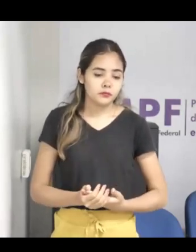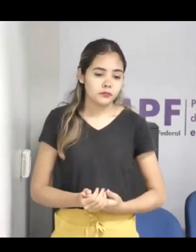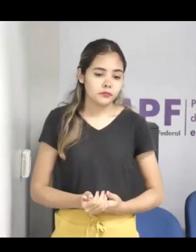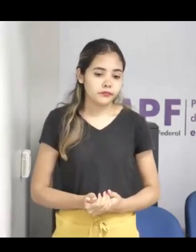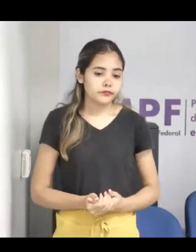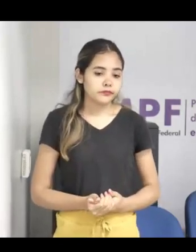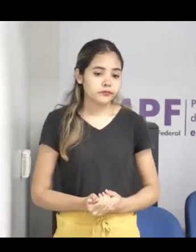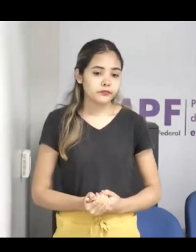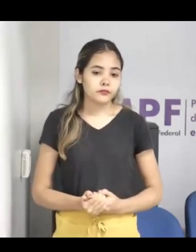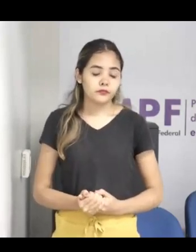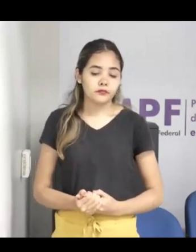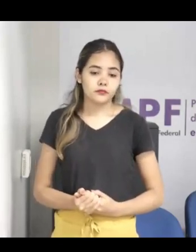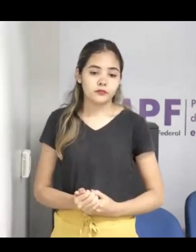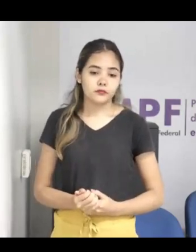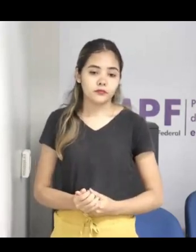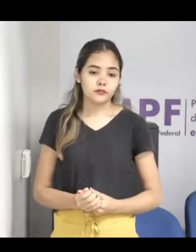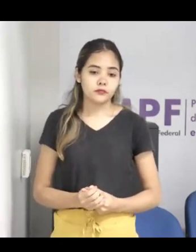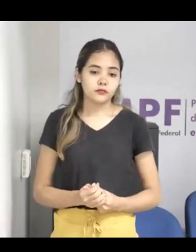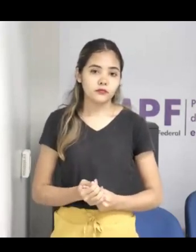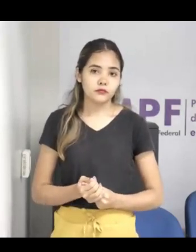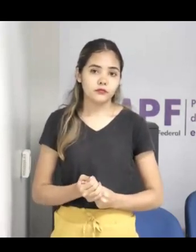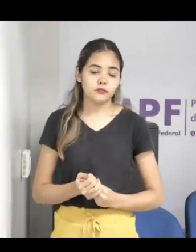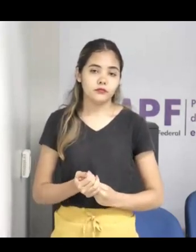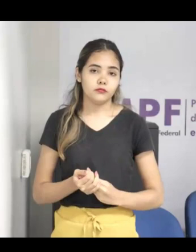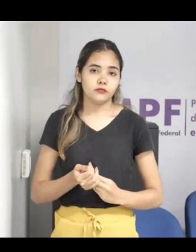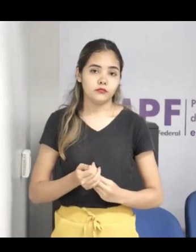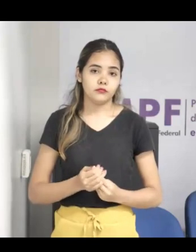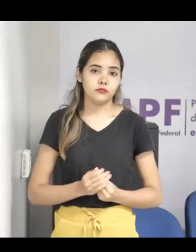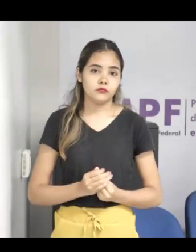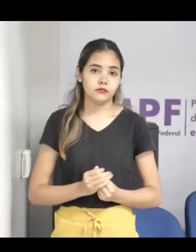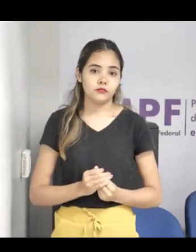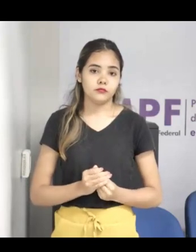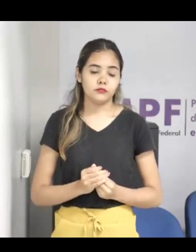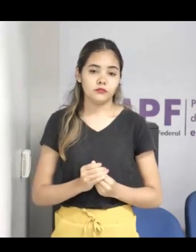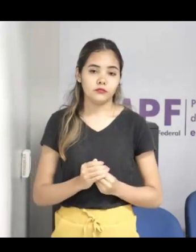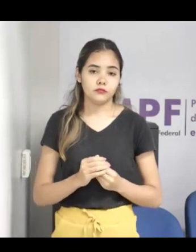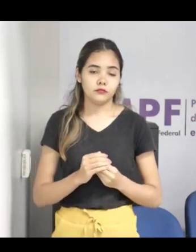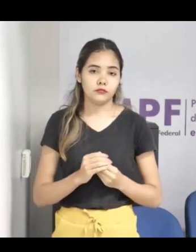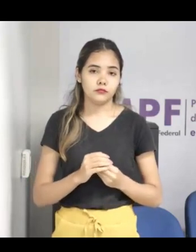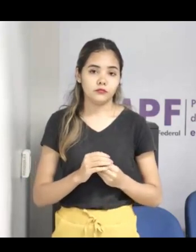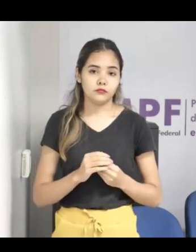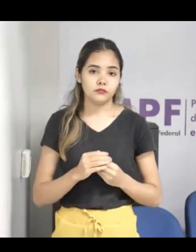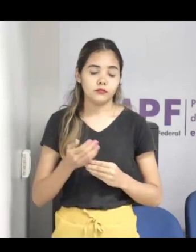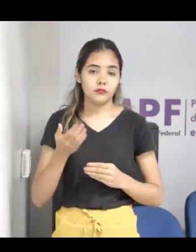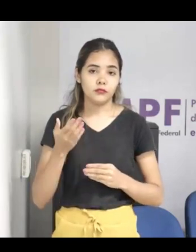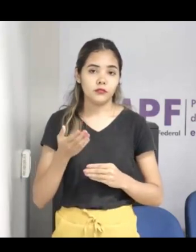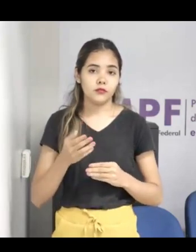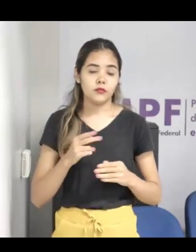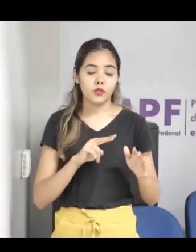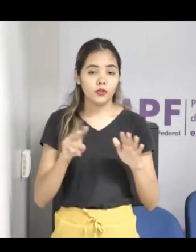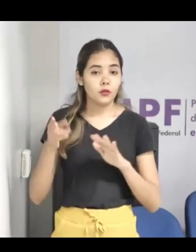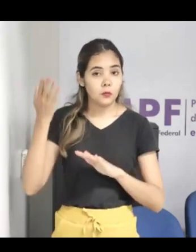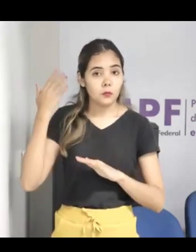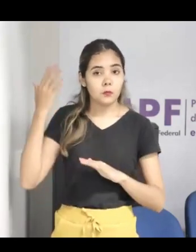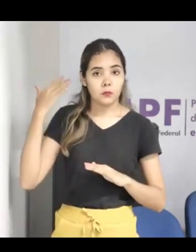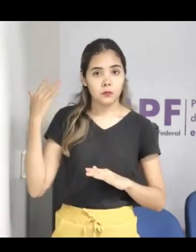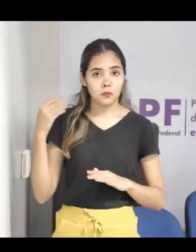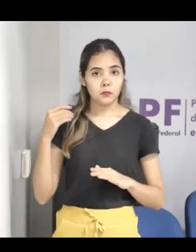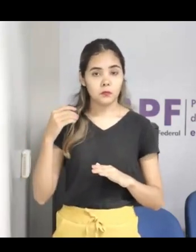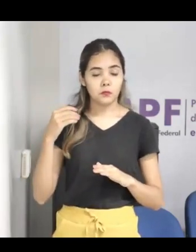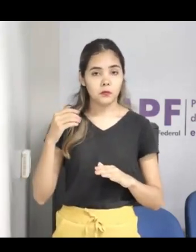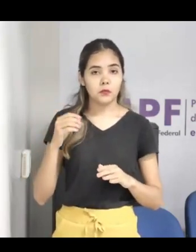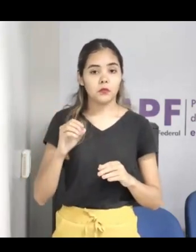passada, a gente lançou nacionalmente um curso para crianças online de quatro horas em que a gente ensina